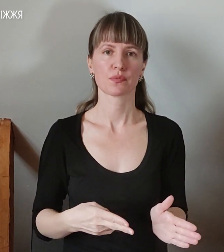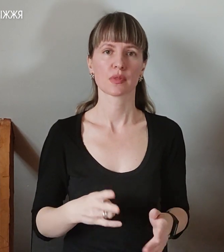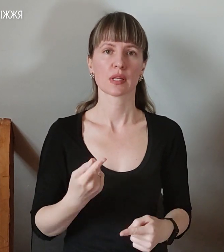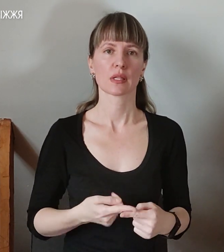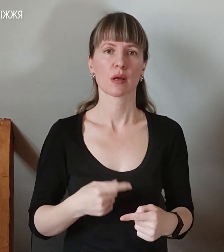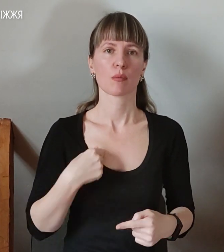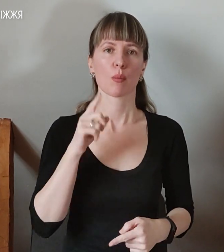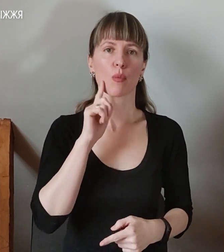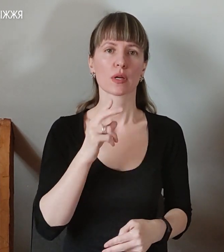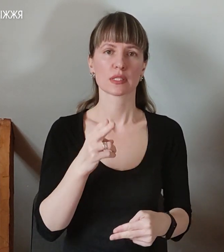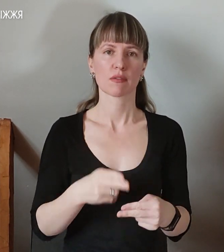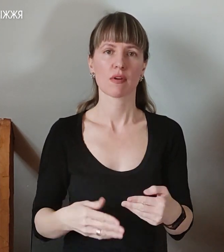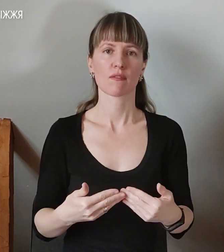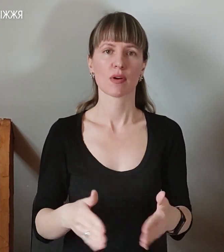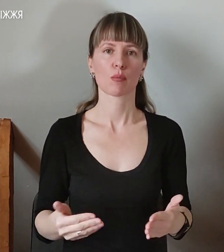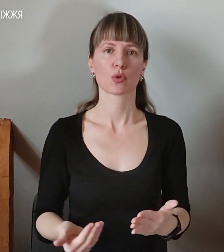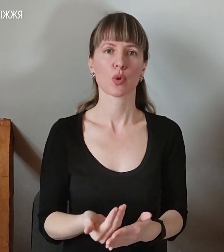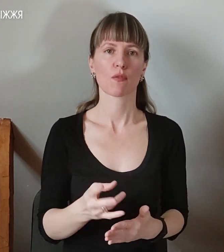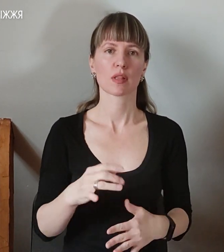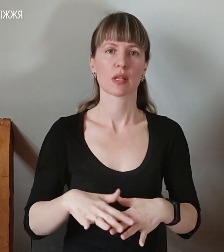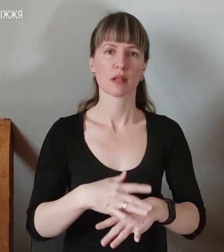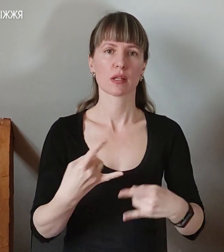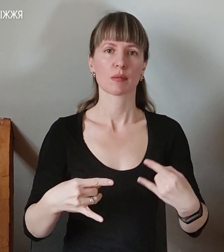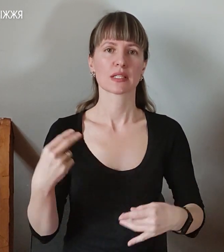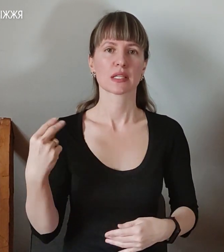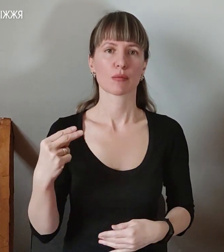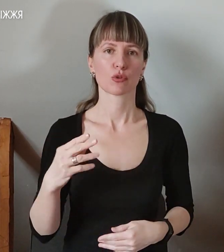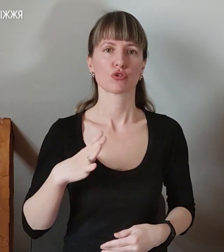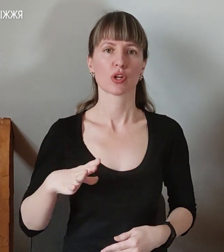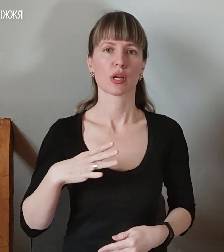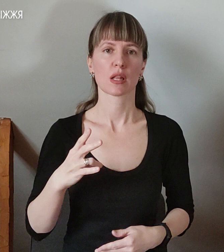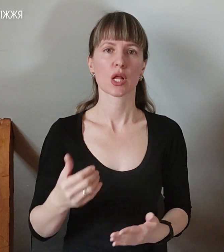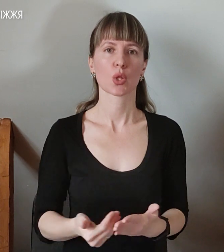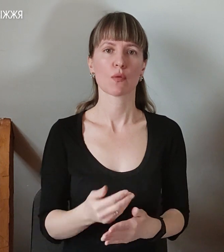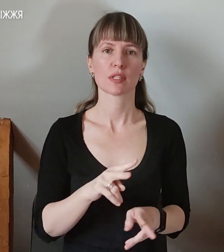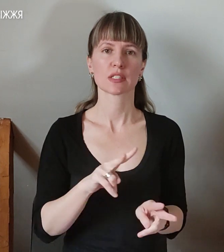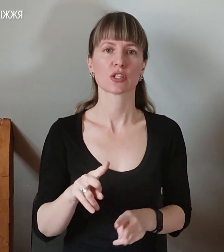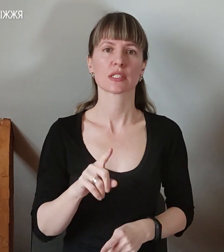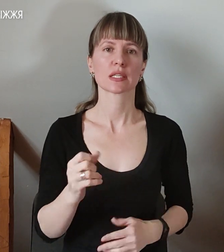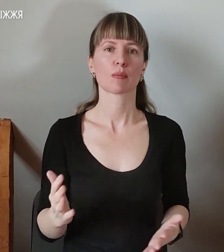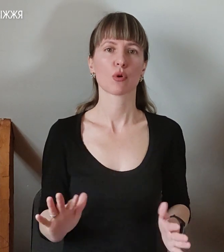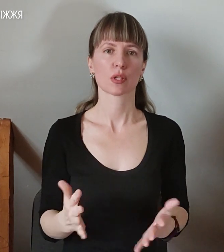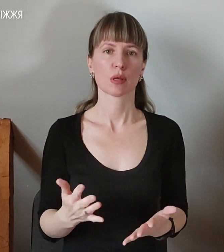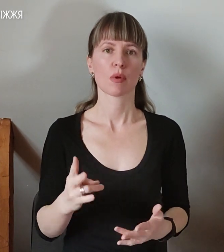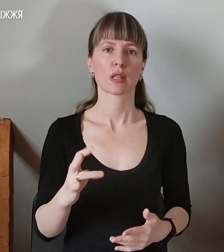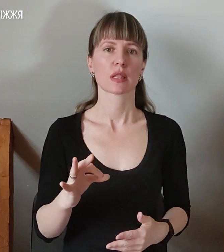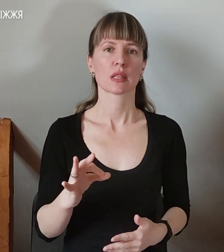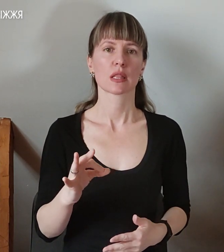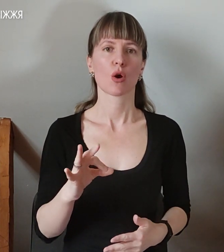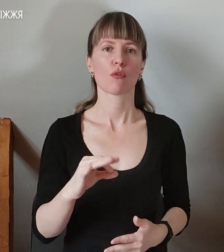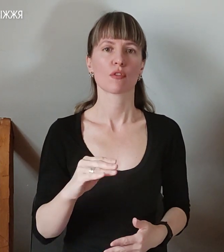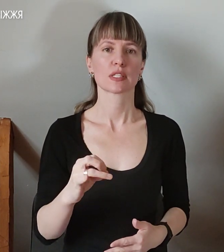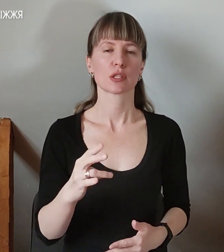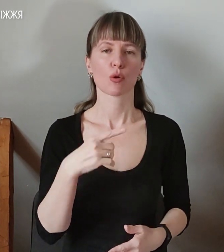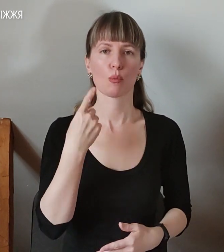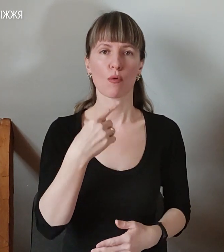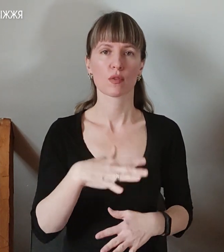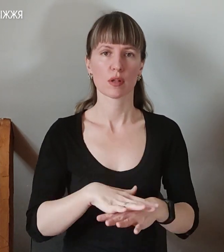ми поки завершимо випуск новин на Суспільному Запоріжжя. Чекайте на новини, стежте за подіями на офіційному Суспільному мовнику, також на